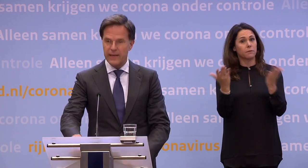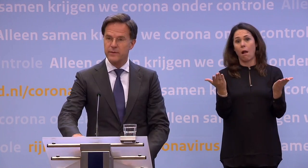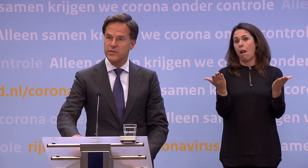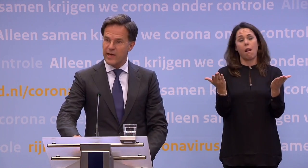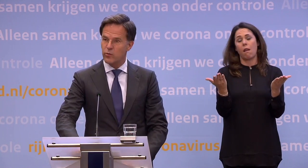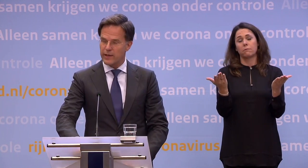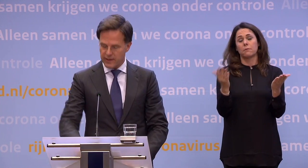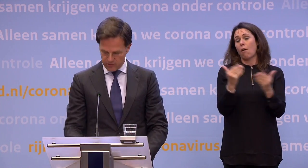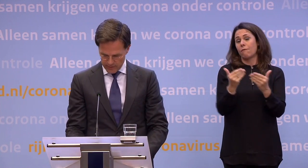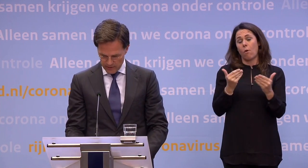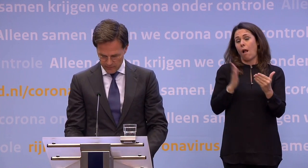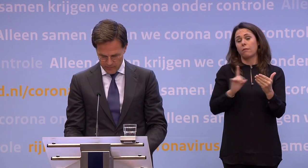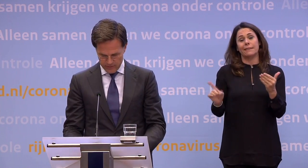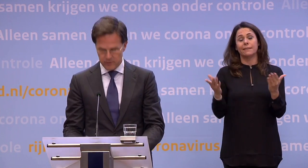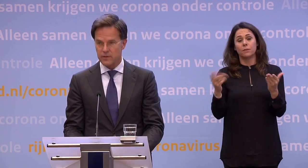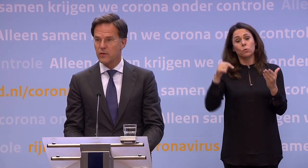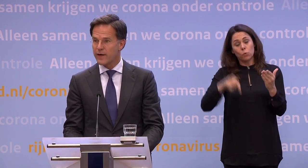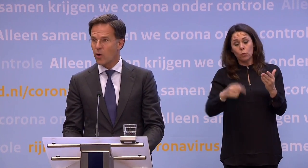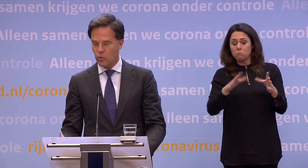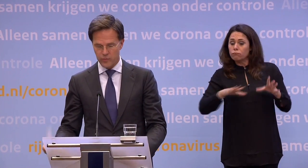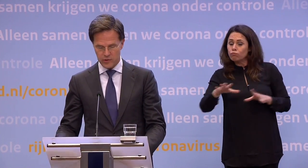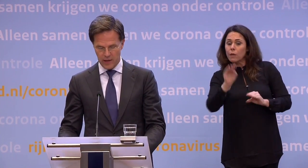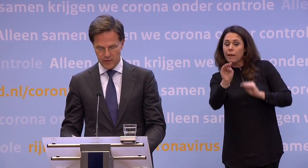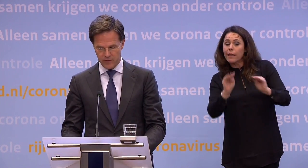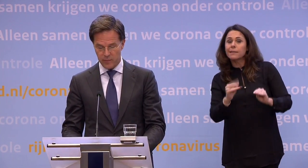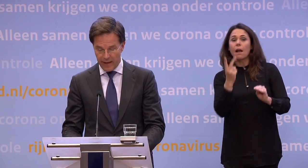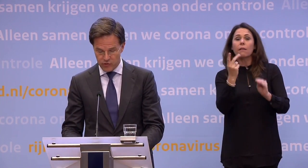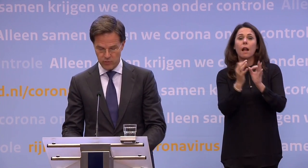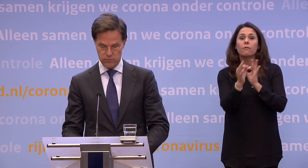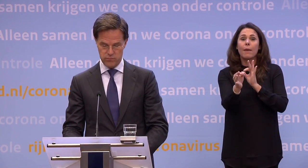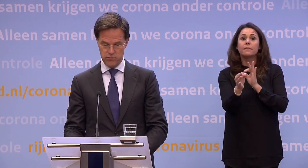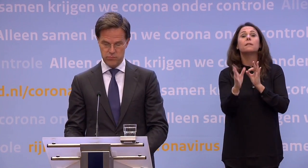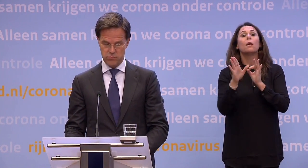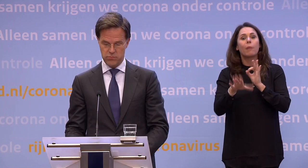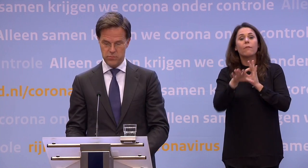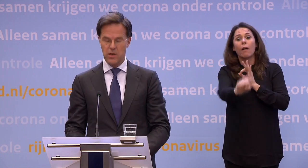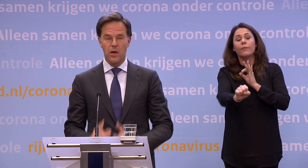Die plekken zijn nu ingericht op anderhalve meter waar ook op wordt gehandhaafd. Dat blijft zo.